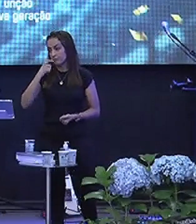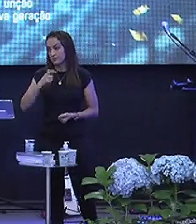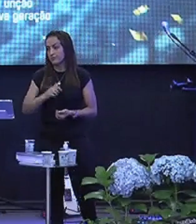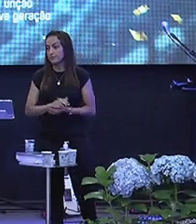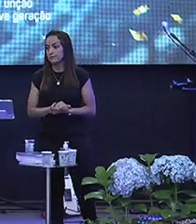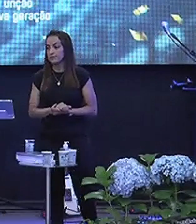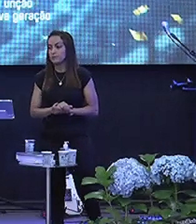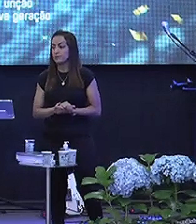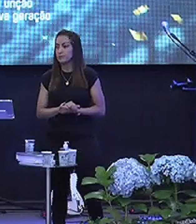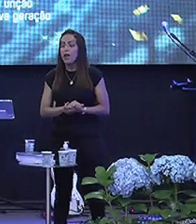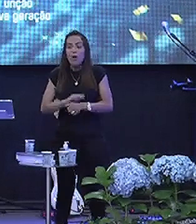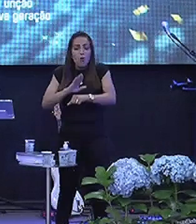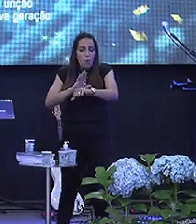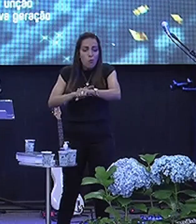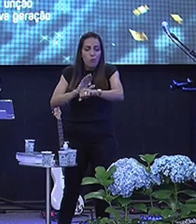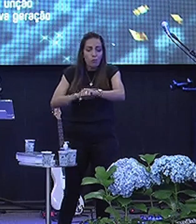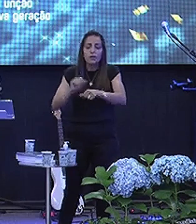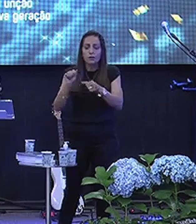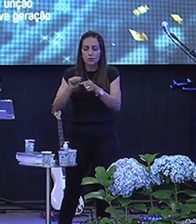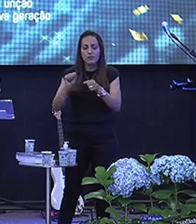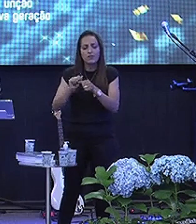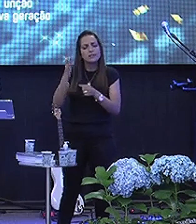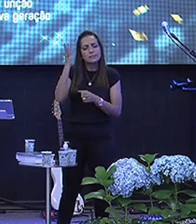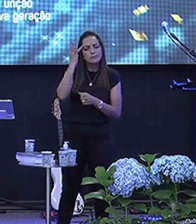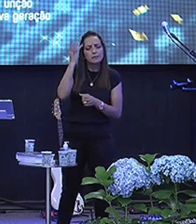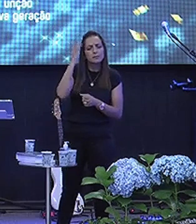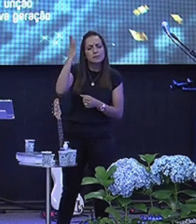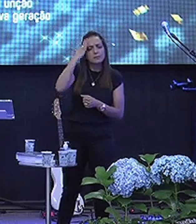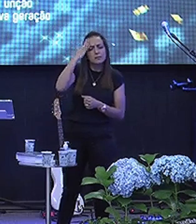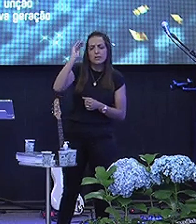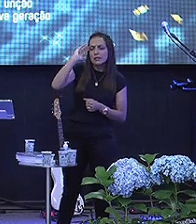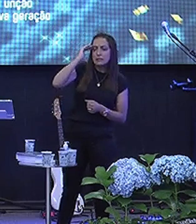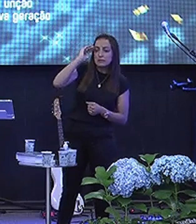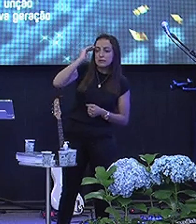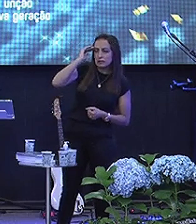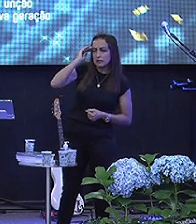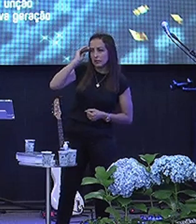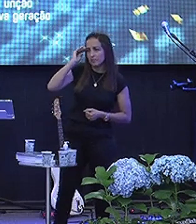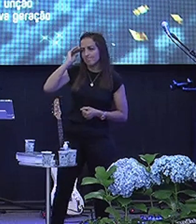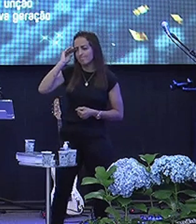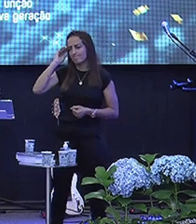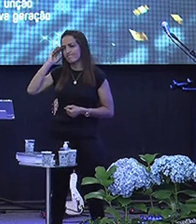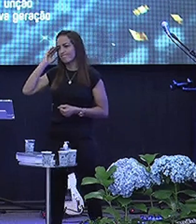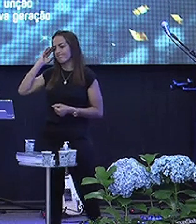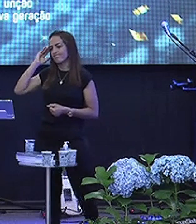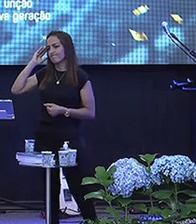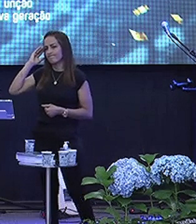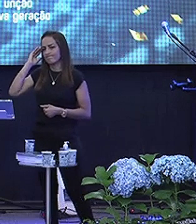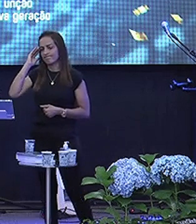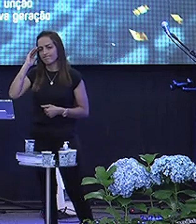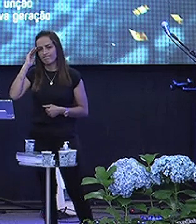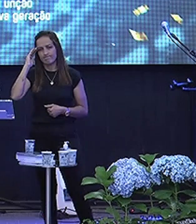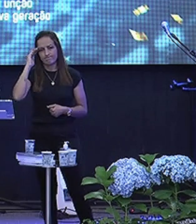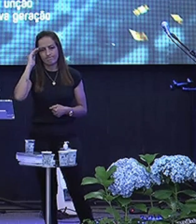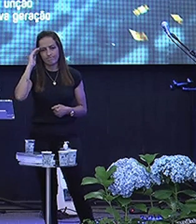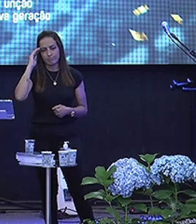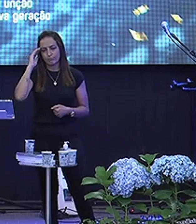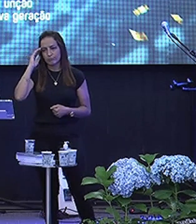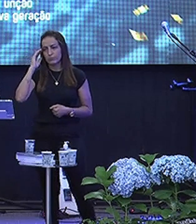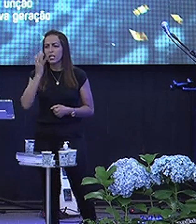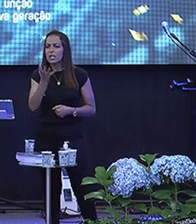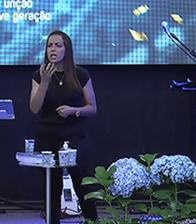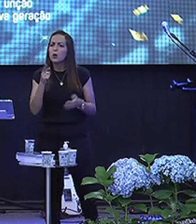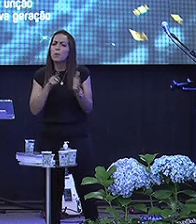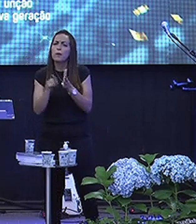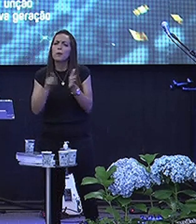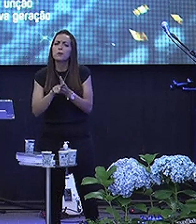É esses momentos Que faz a gente amadurecer São esses momentos Que faz a gente amadurecer Eu queria fazer Uma